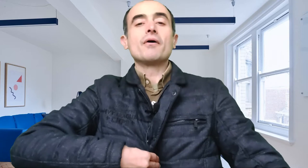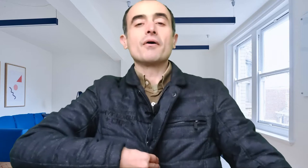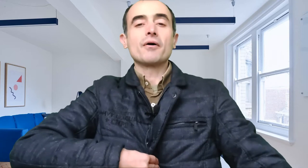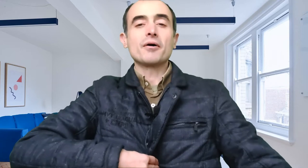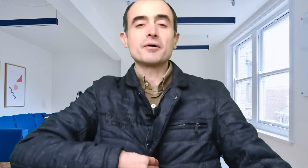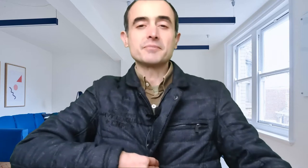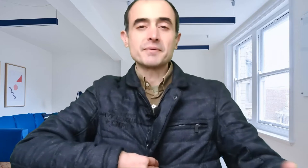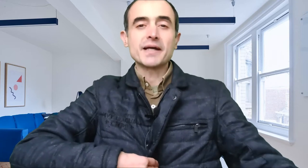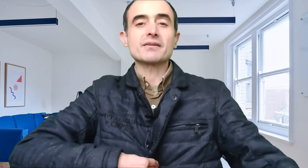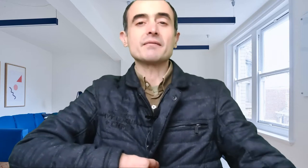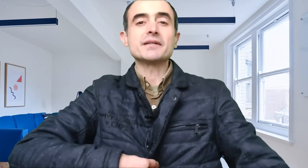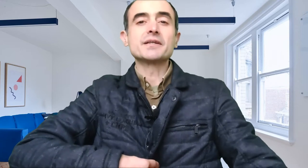muy bien otra vez